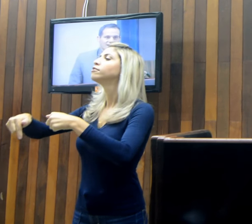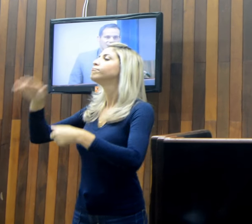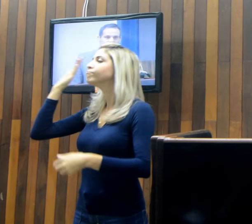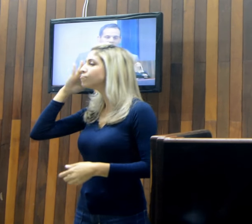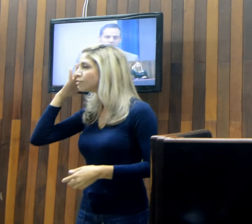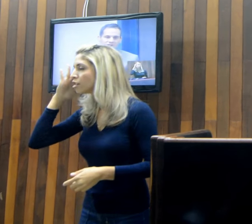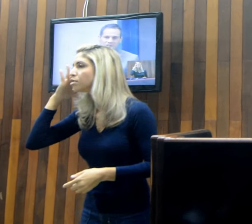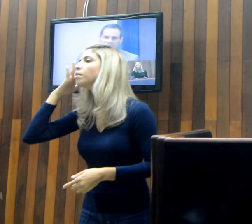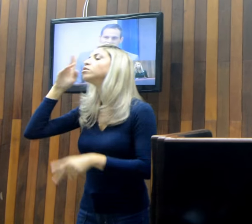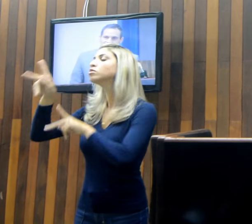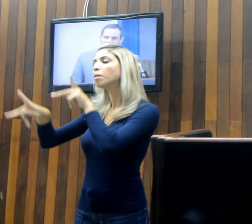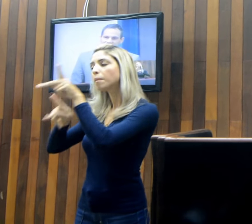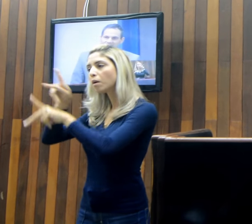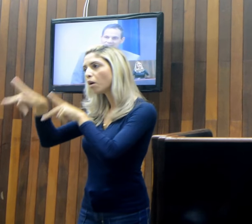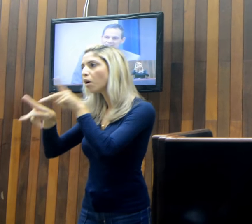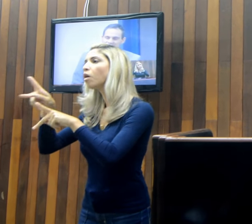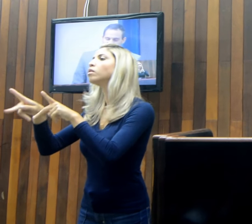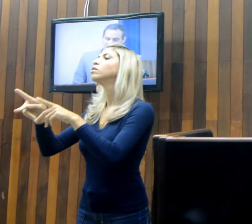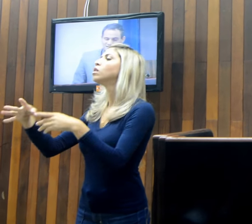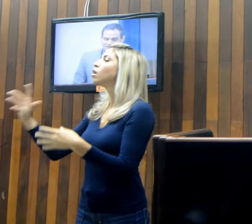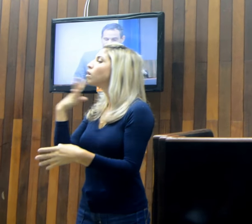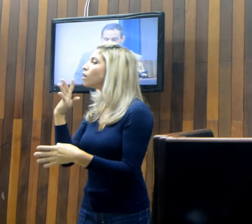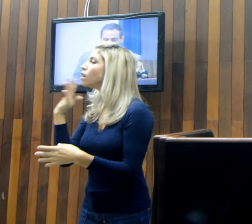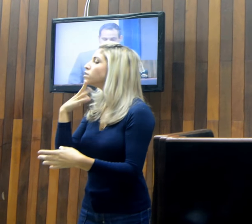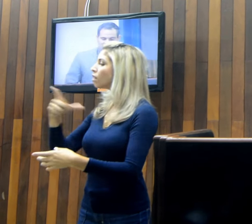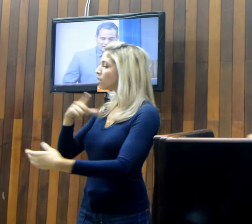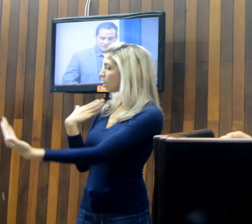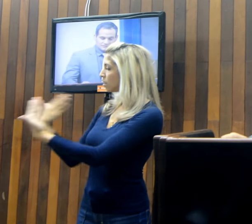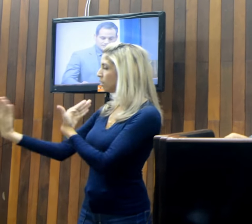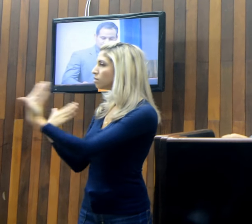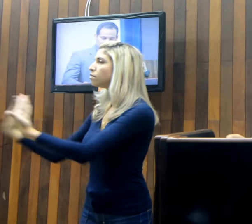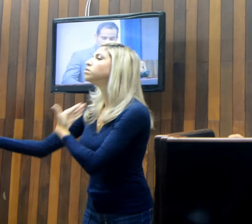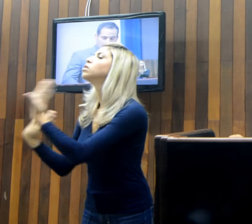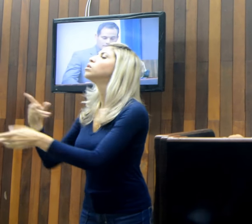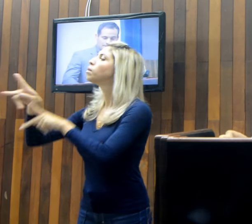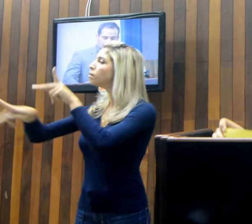aos poderosos, a quem gerencia essa cidade.